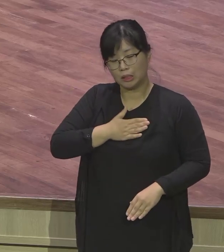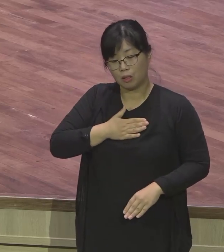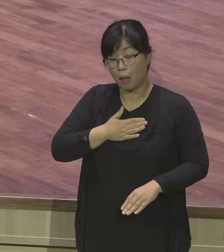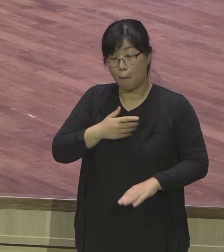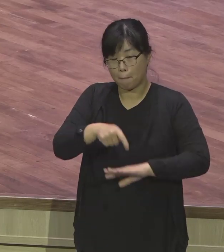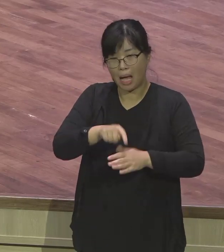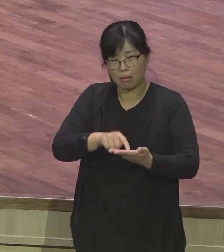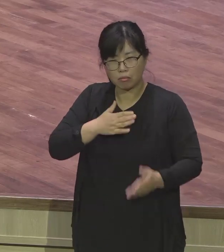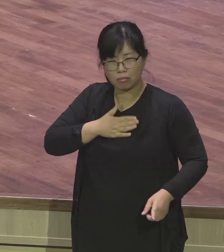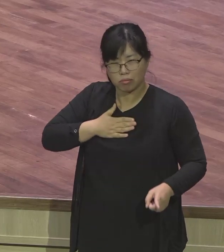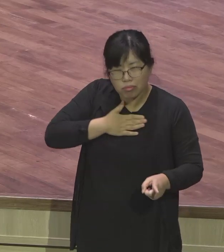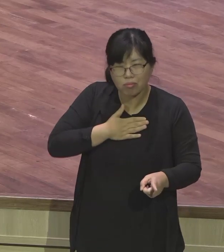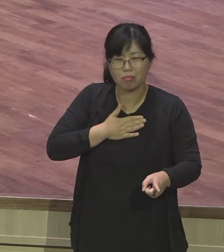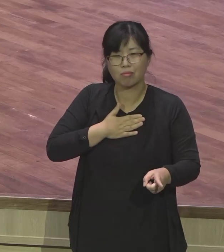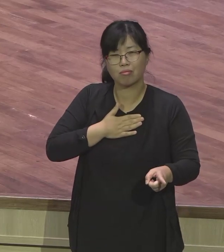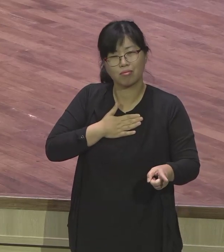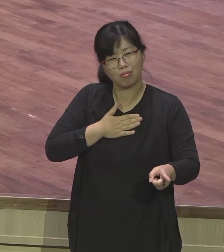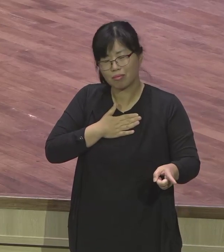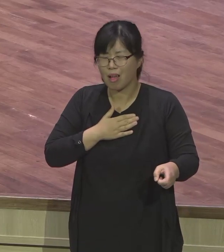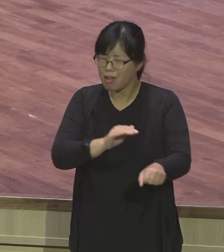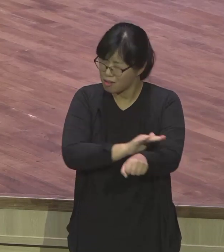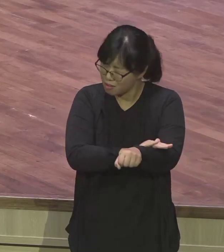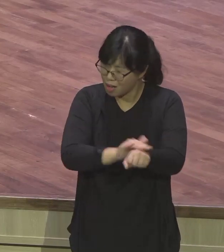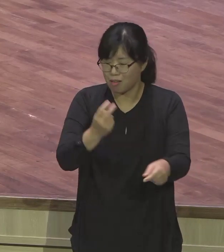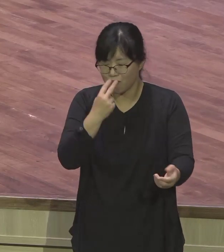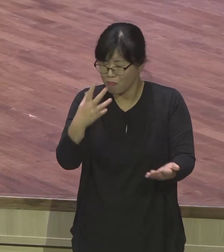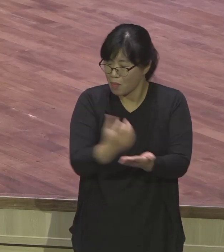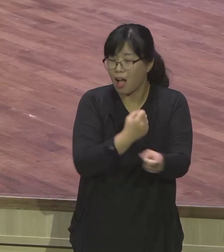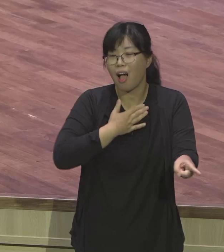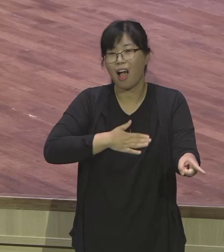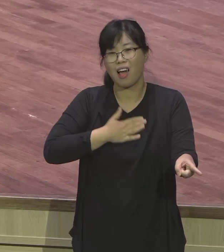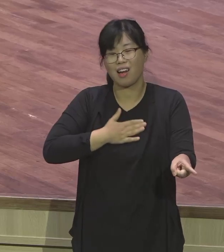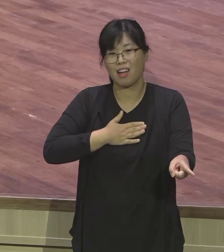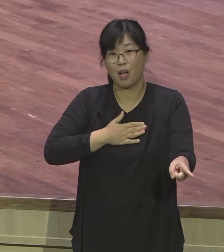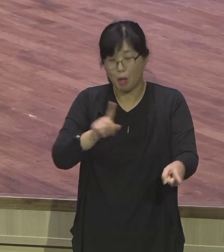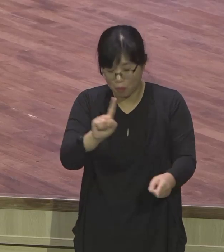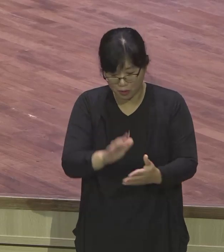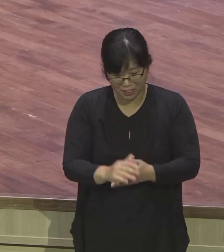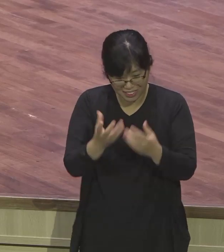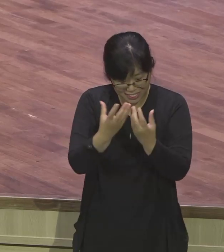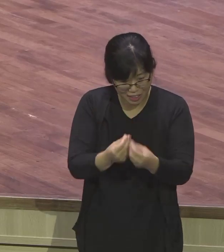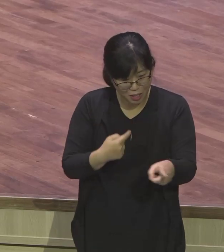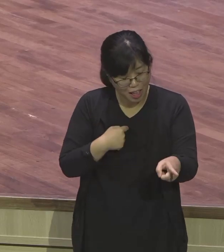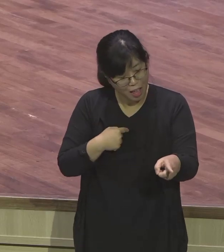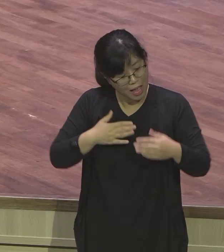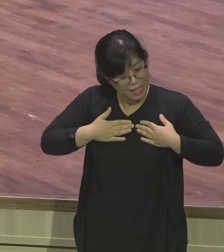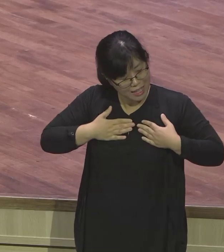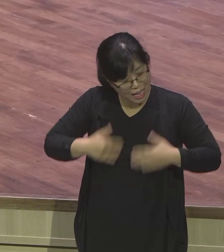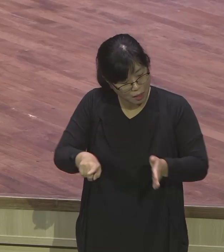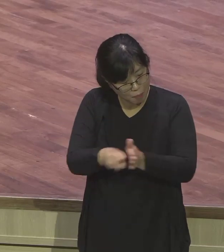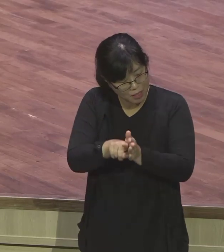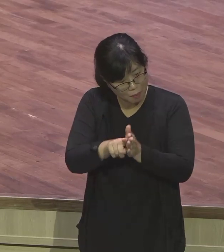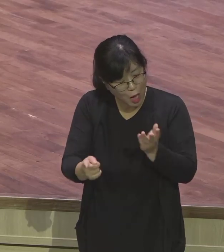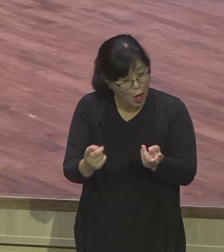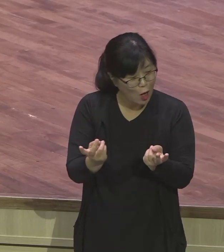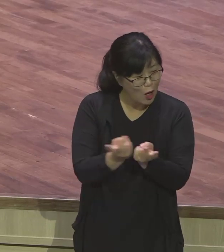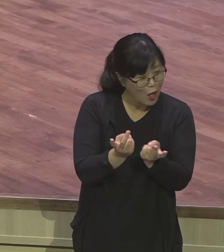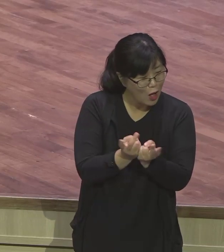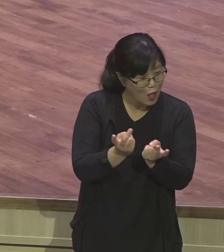사단은 인간이 어느 때 가장 약한가 어느 때 가장 너무도 그 기회를 기가 막히게 간파해서